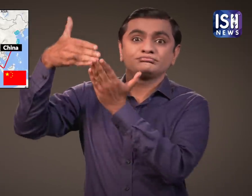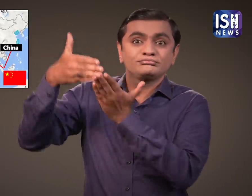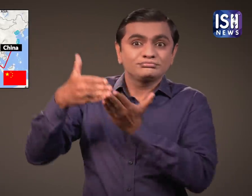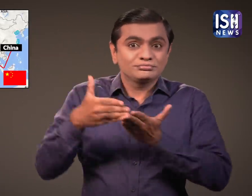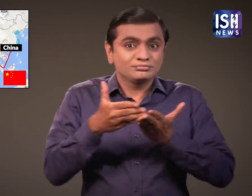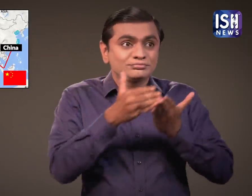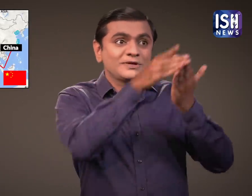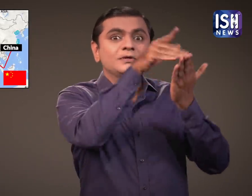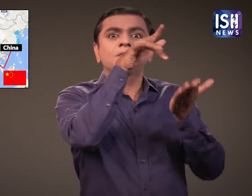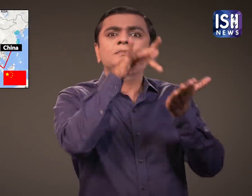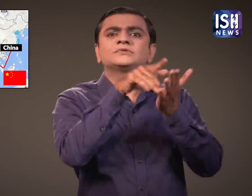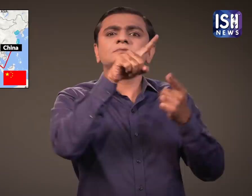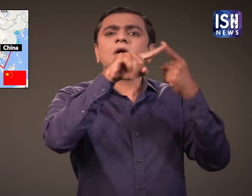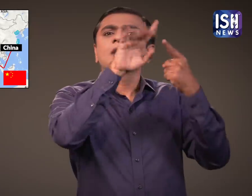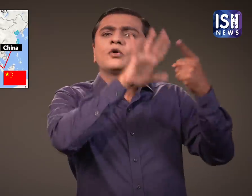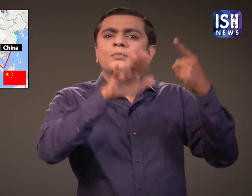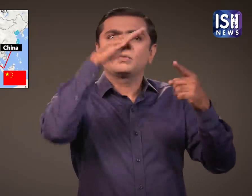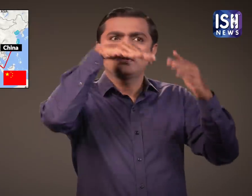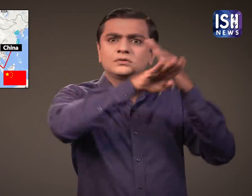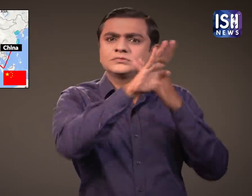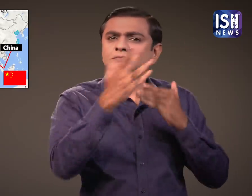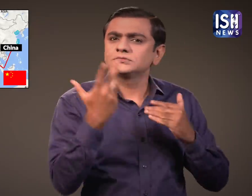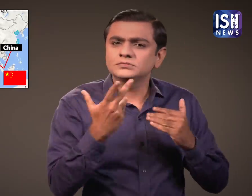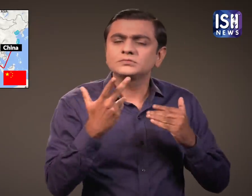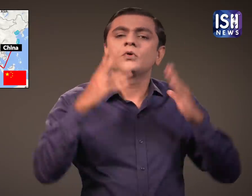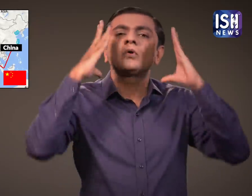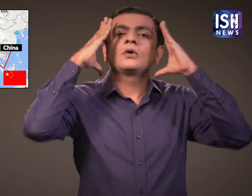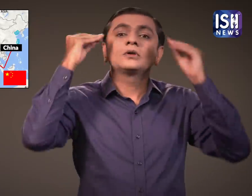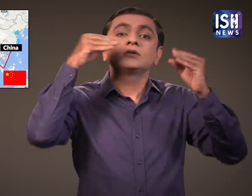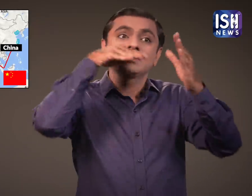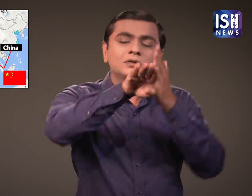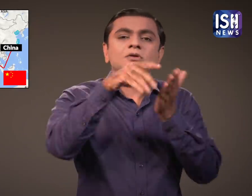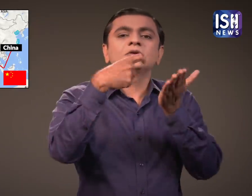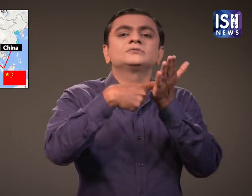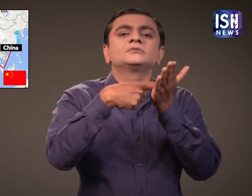जहाज चीन से योरोप के नेधरलेंड में रोटरडेम जा रहा